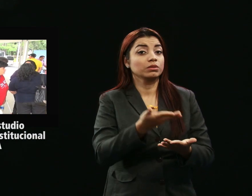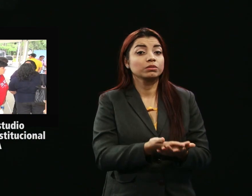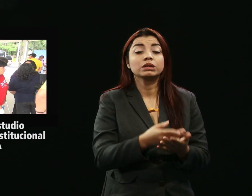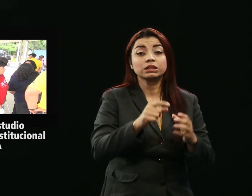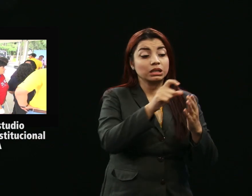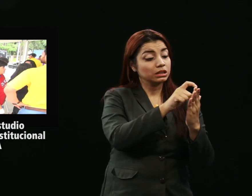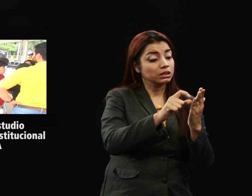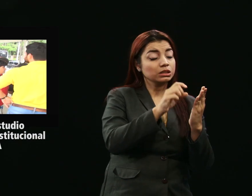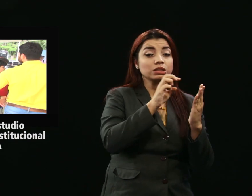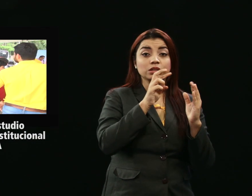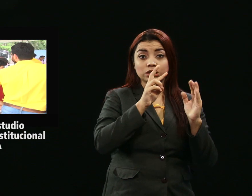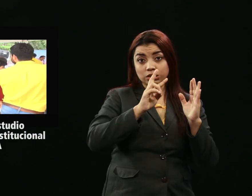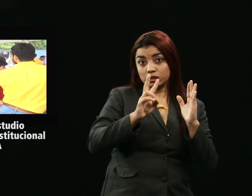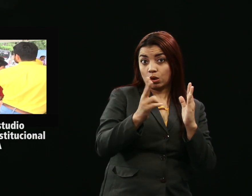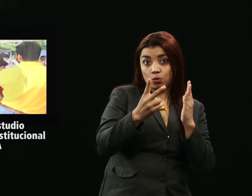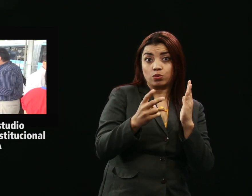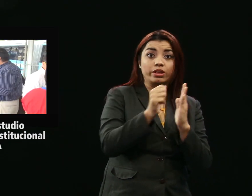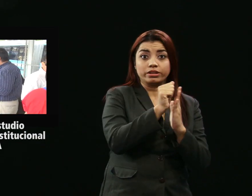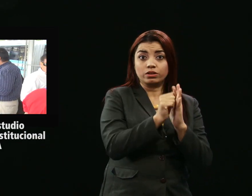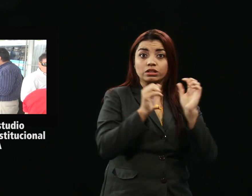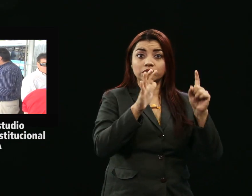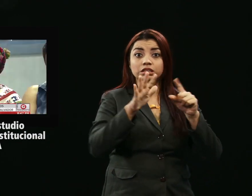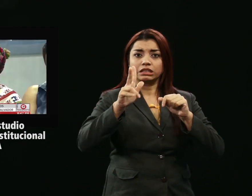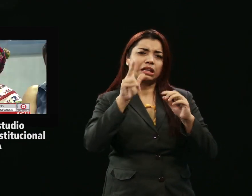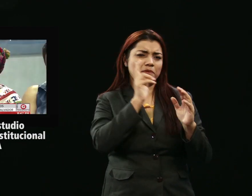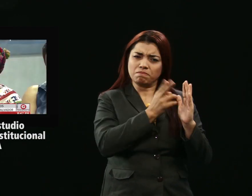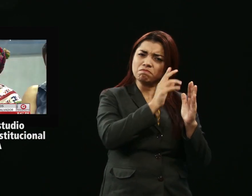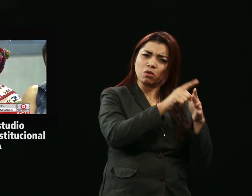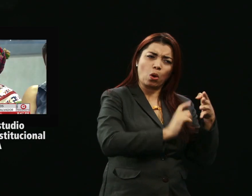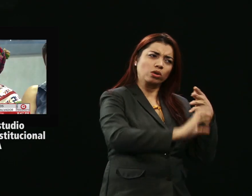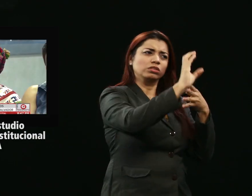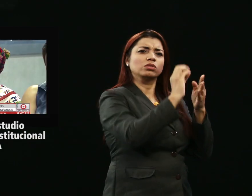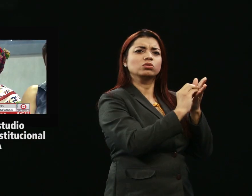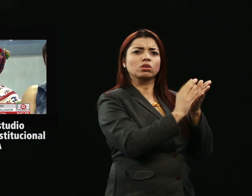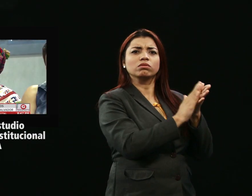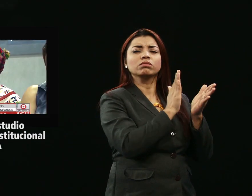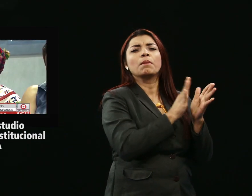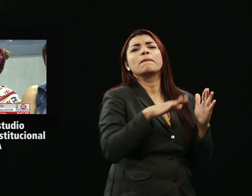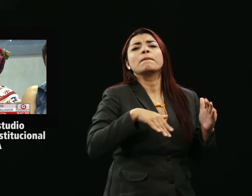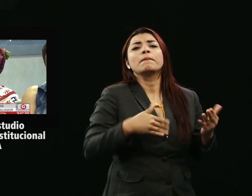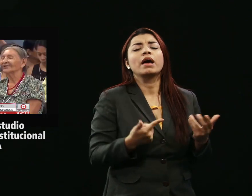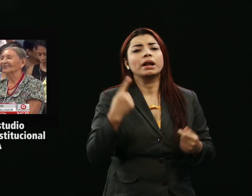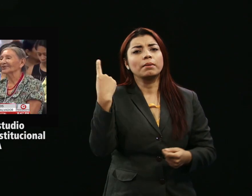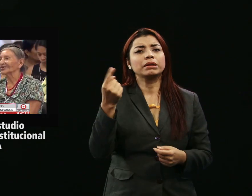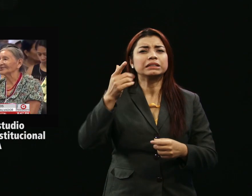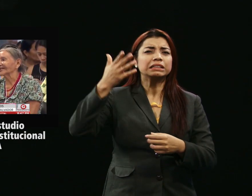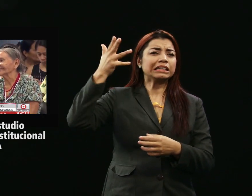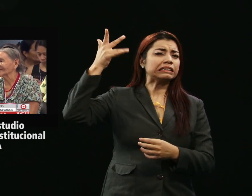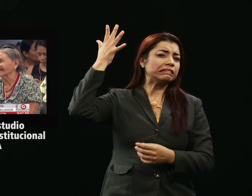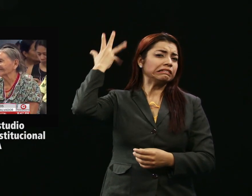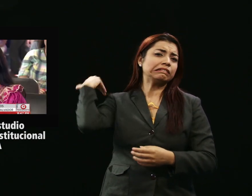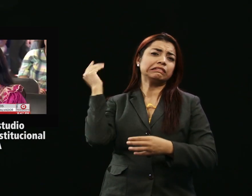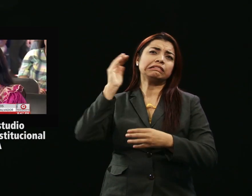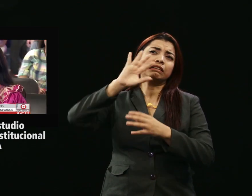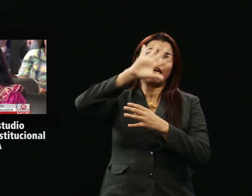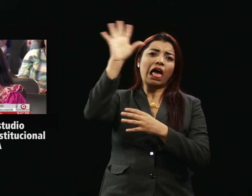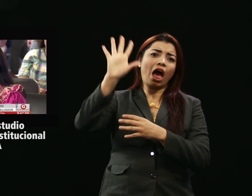63, siempre de la Constitución, para reconocer a los pueblos afrodescendientes. En ese contexto,